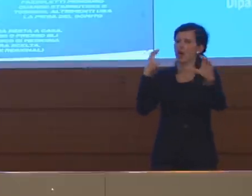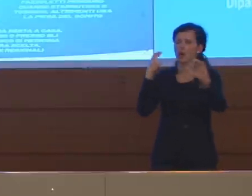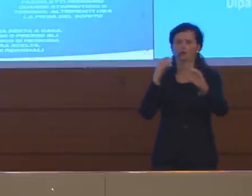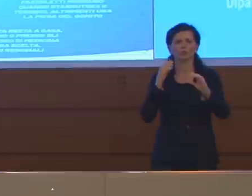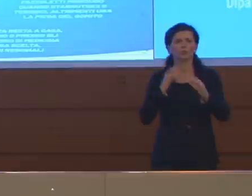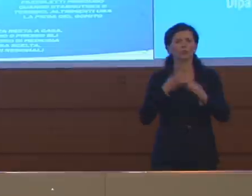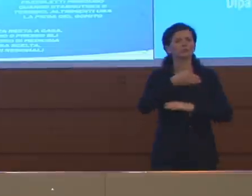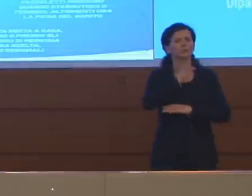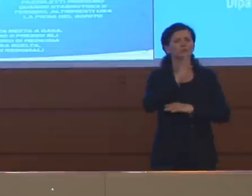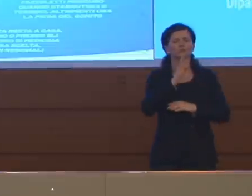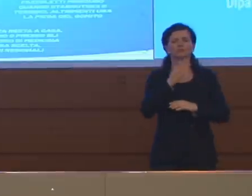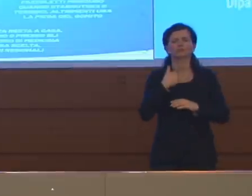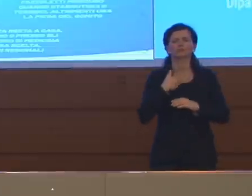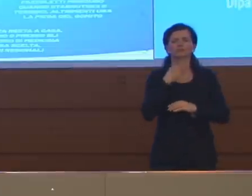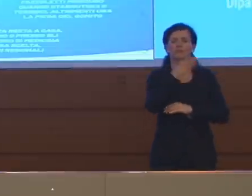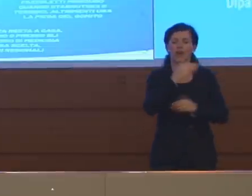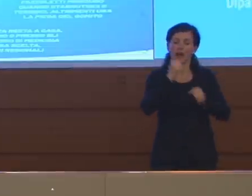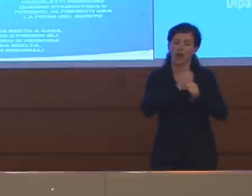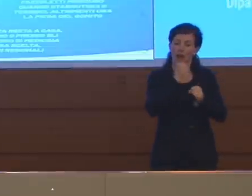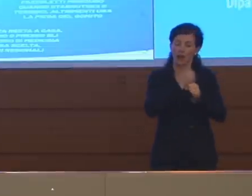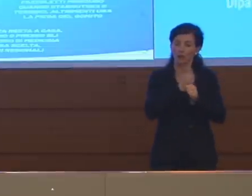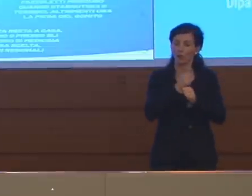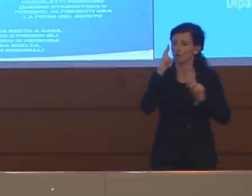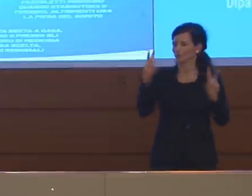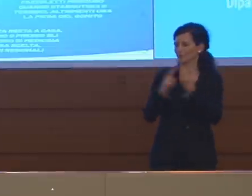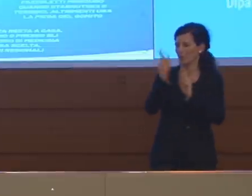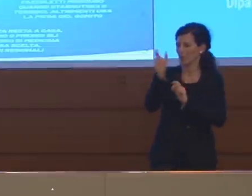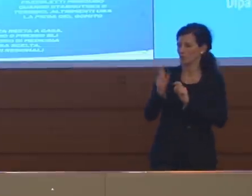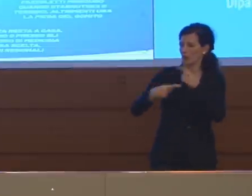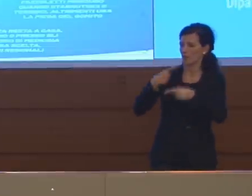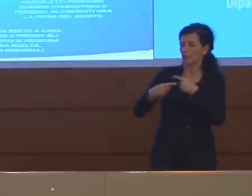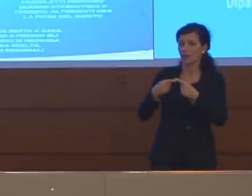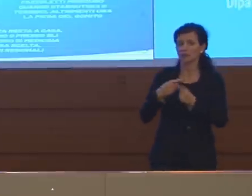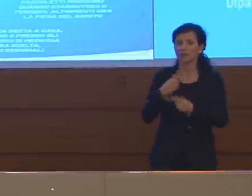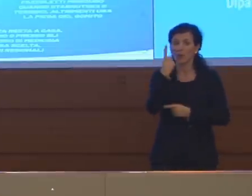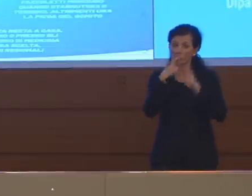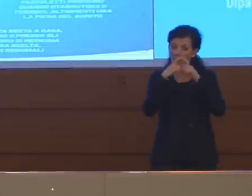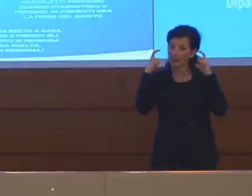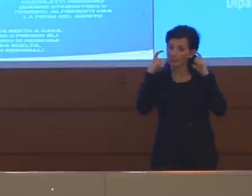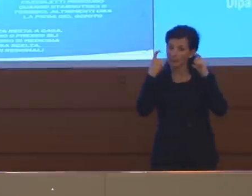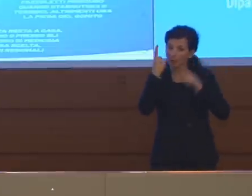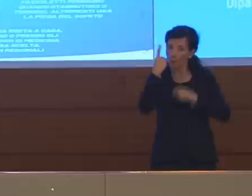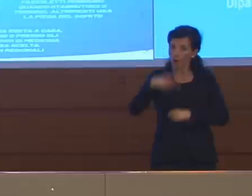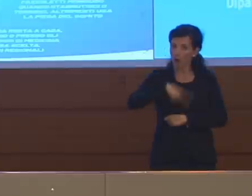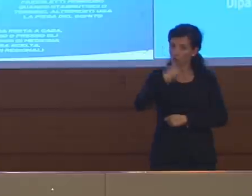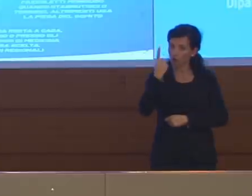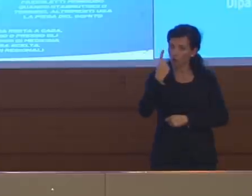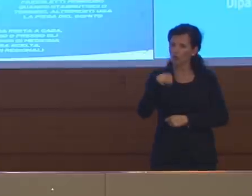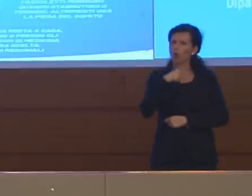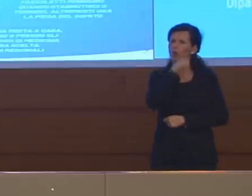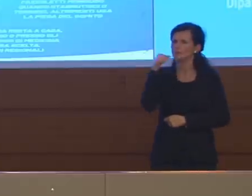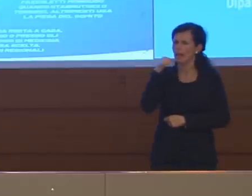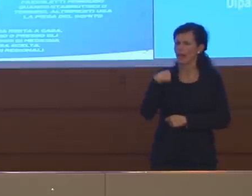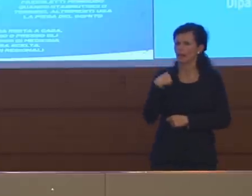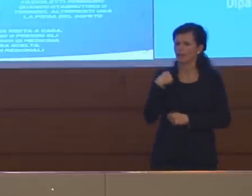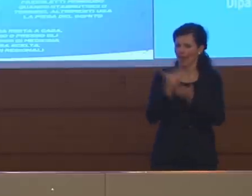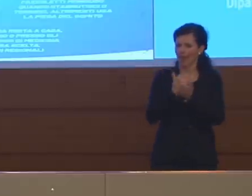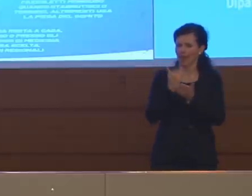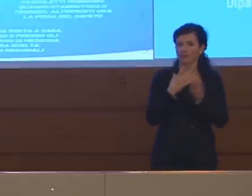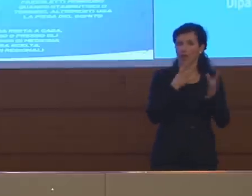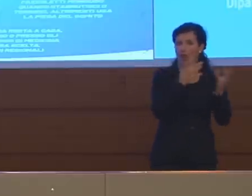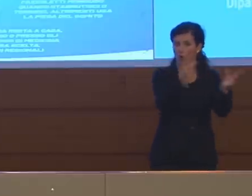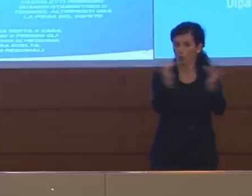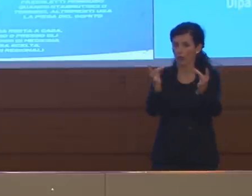congiunto, me ne serve una al giorno di mascherina da 0,50? Mi serve per non contagiare o mi serve anche per non essere